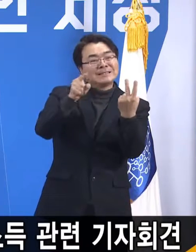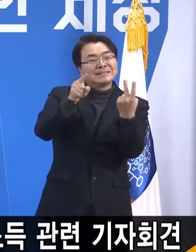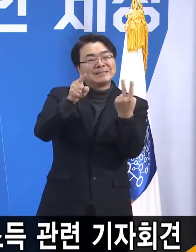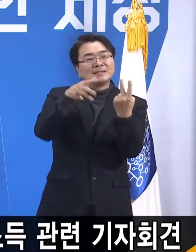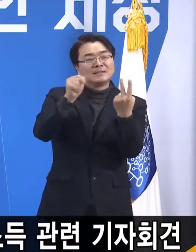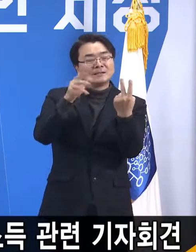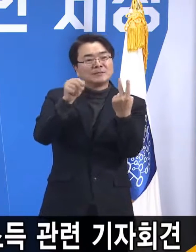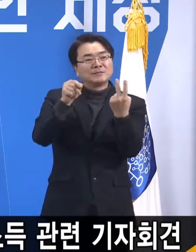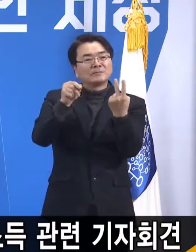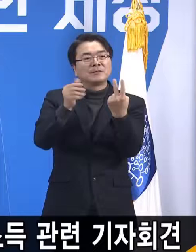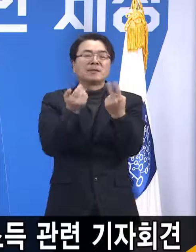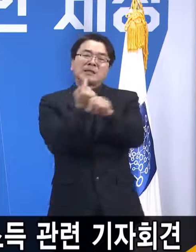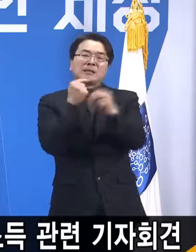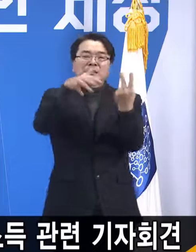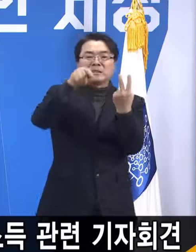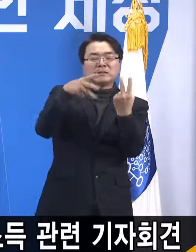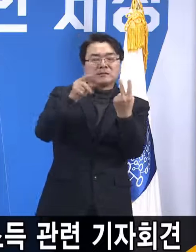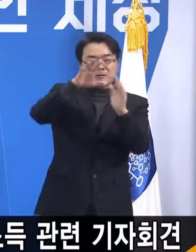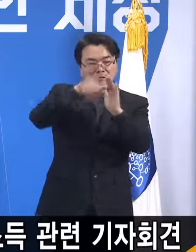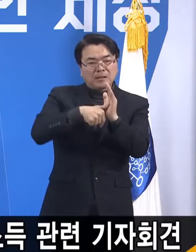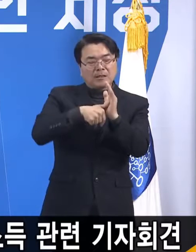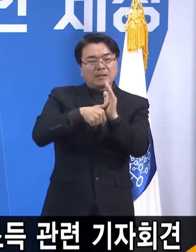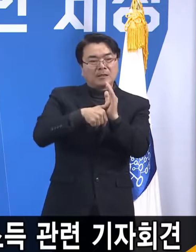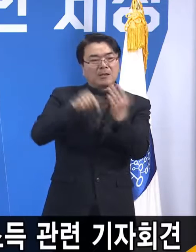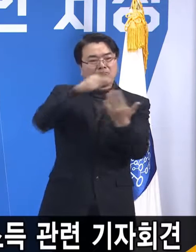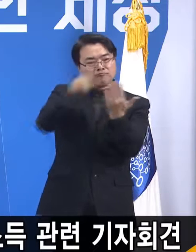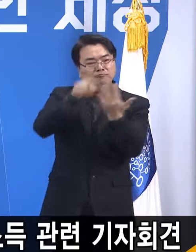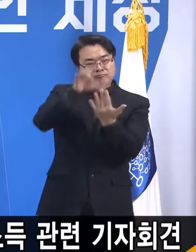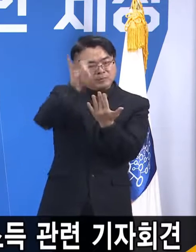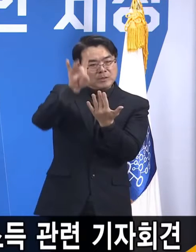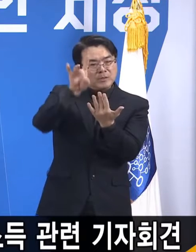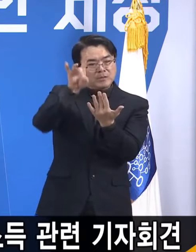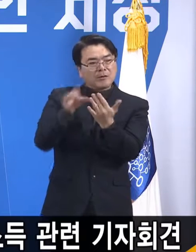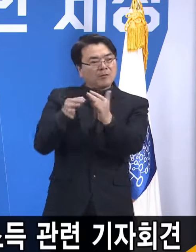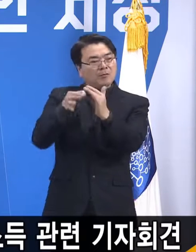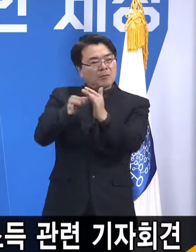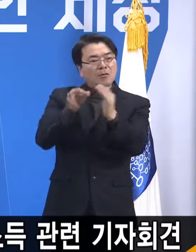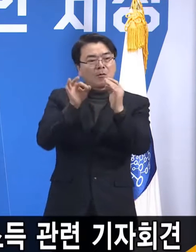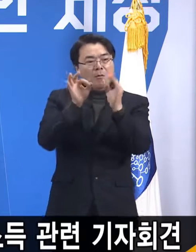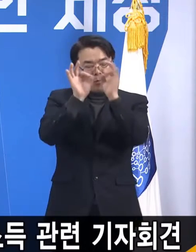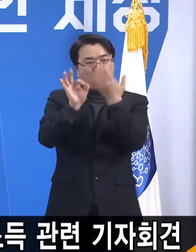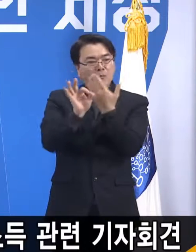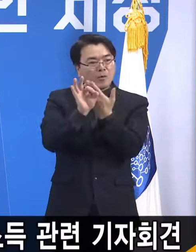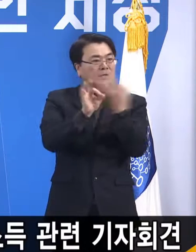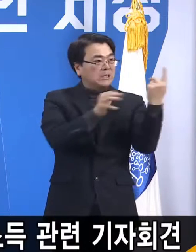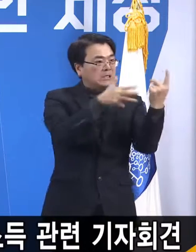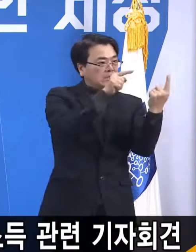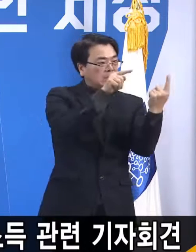2차 재난지원금 선별 지원은 금액이 1차 재난지원금의 거의 3분의 2에 육박하는데